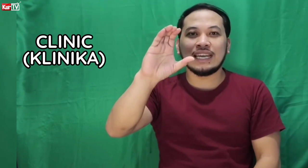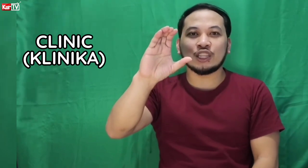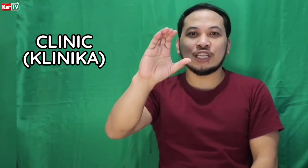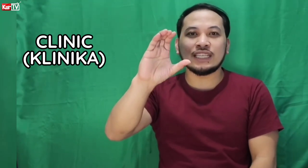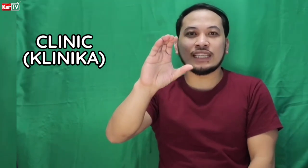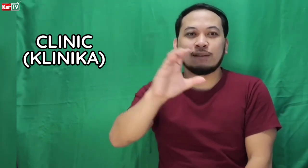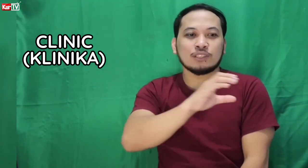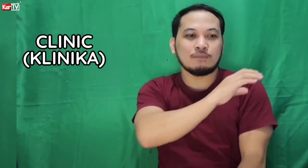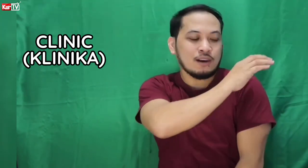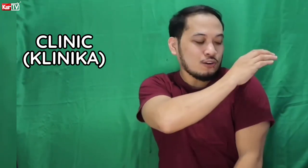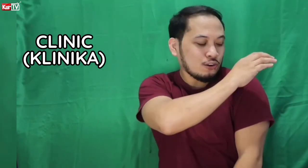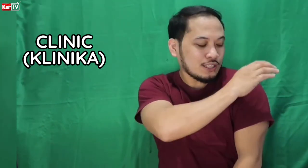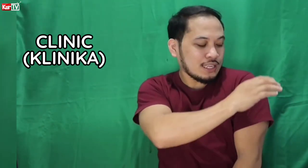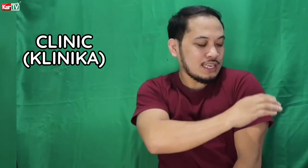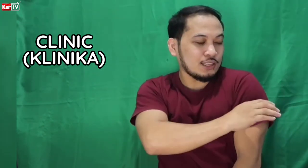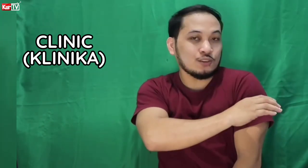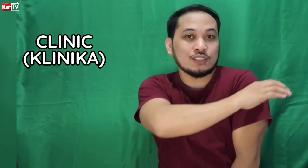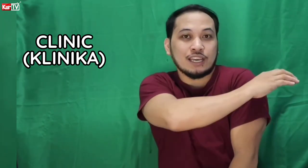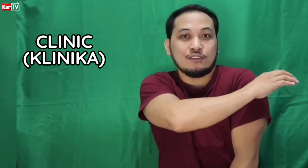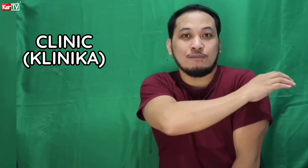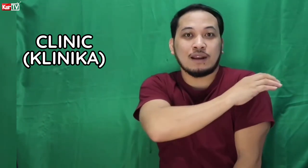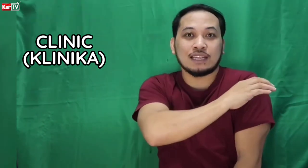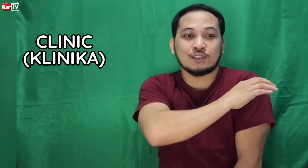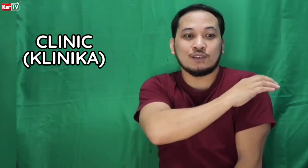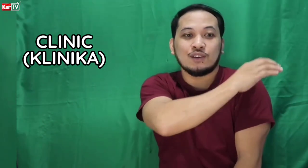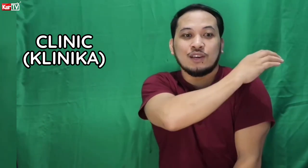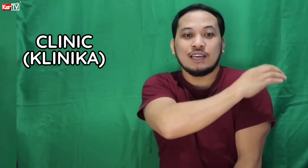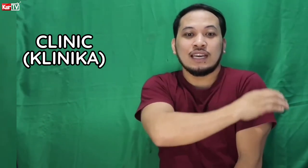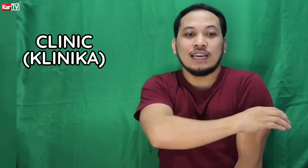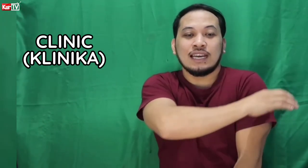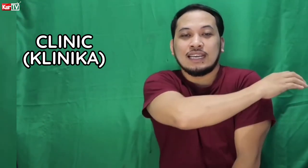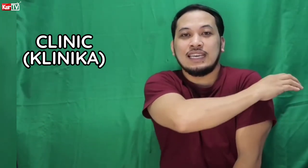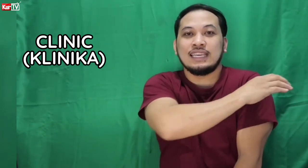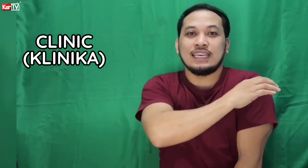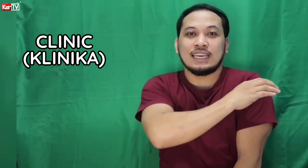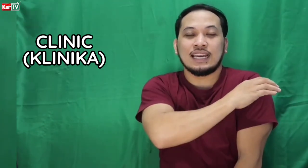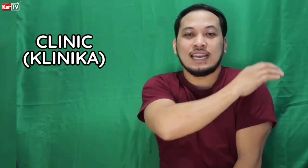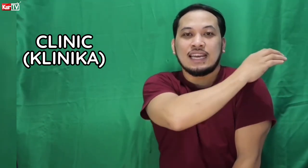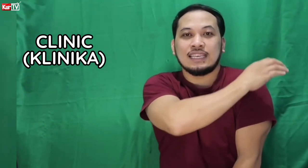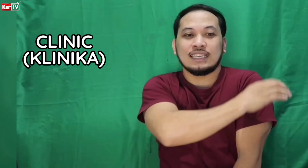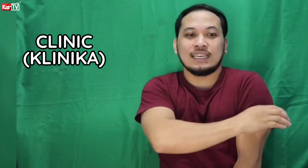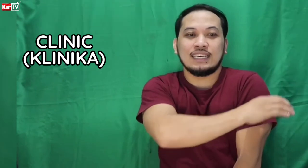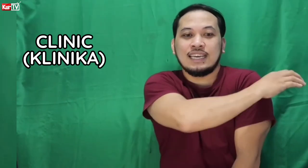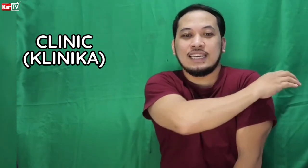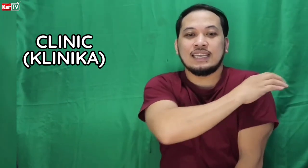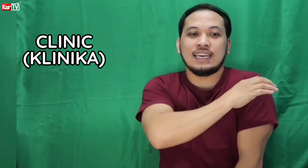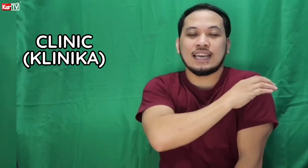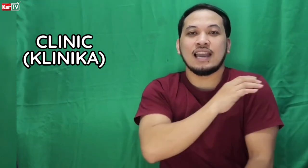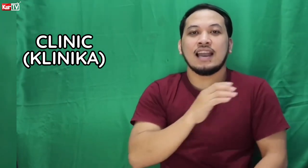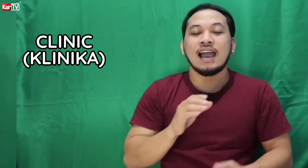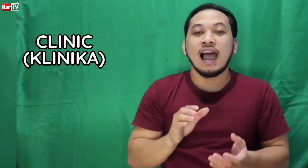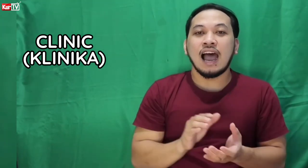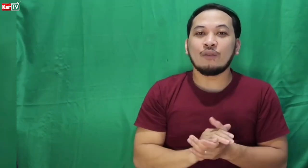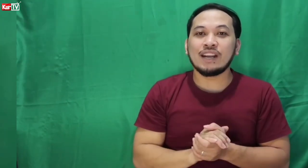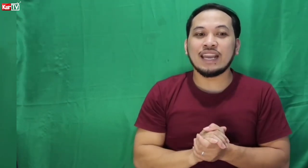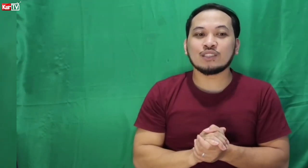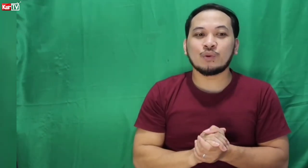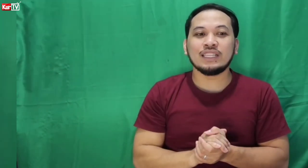letter C. Tapos mag-cross ka dito sa iyong braso. Clinic. Ayan. Clinic. Our next word